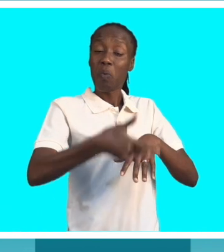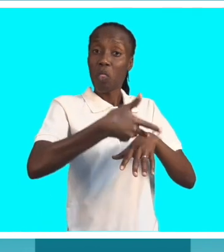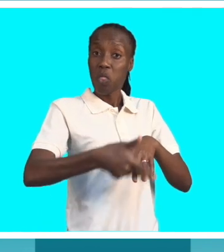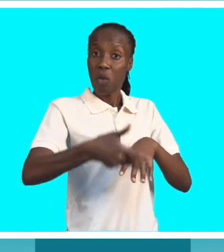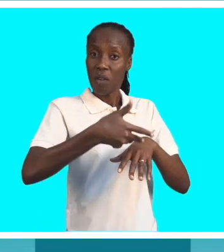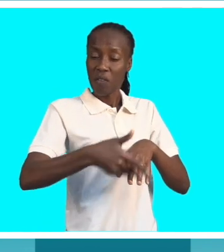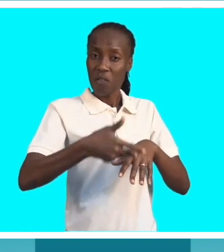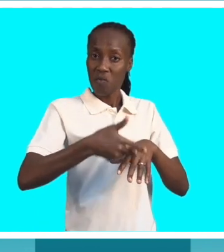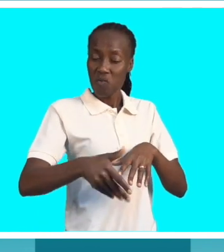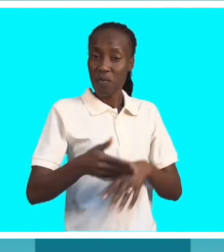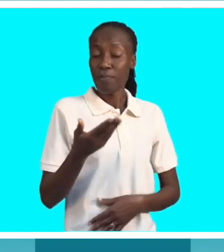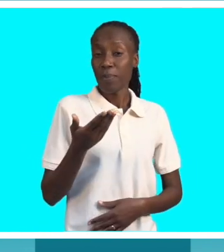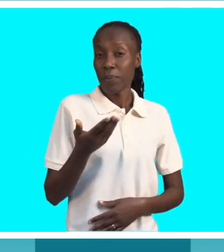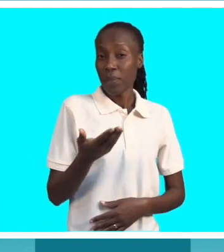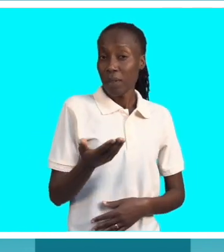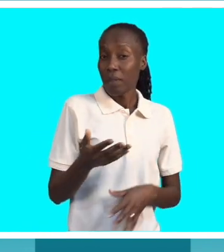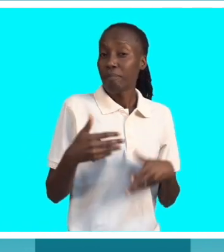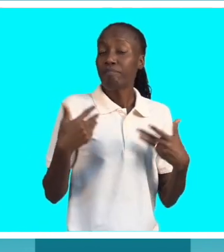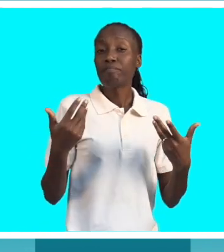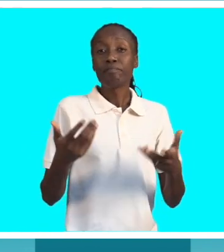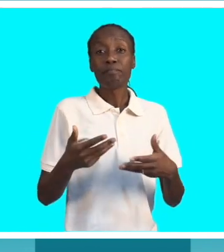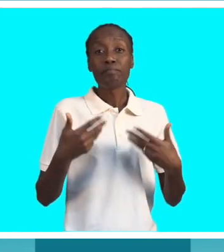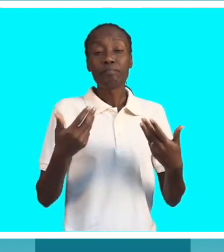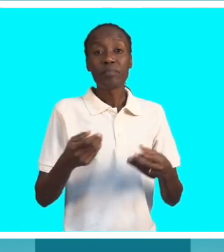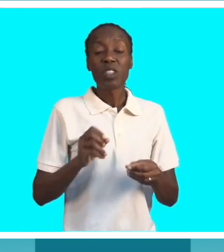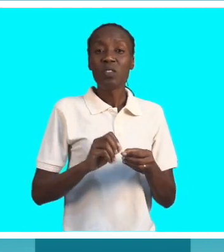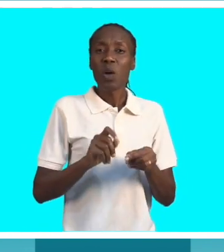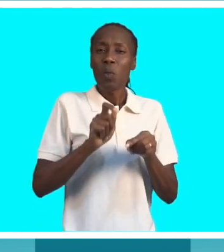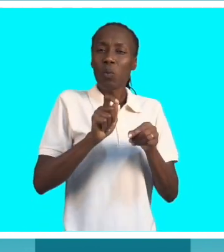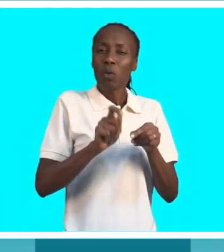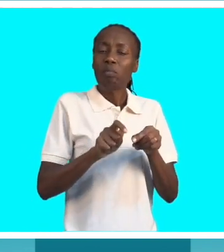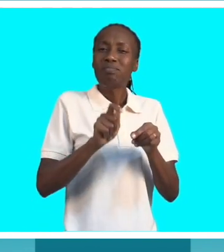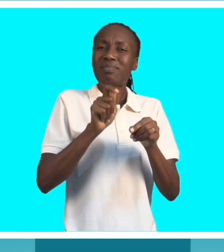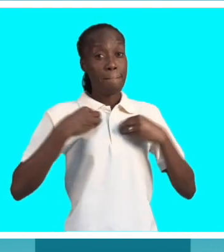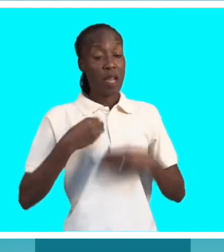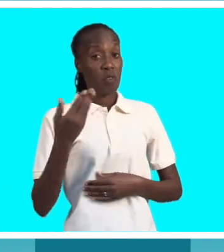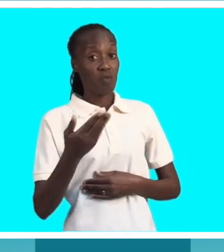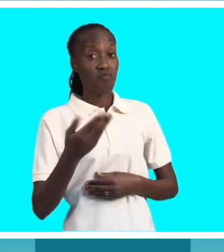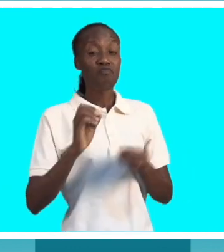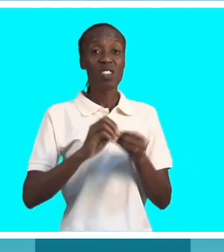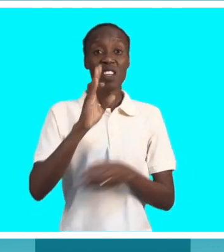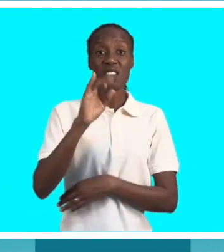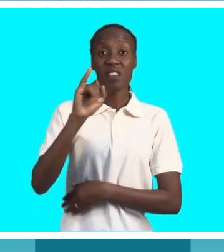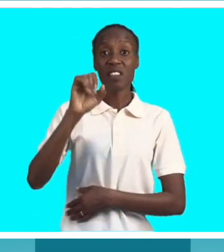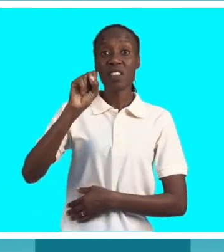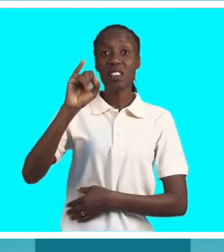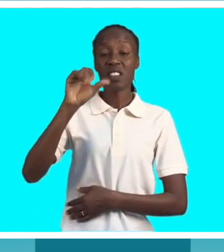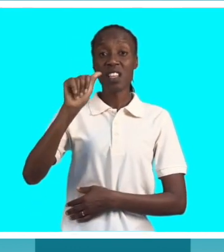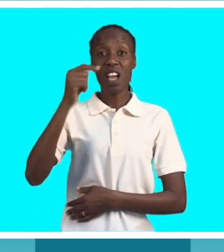umas gotas que não me dão em paz. O médico fisiatra Levi